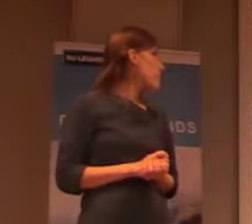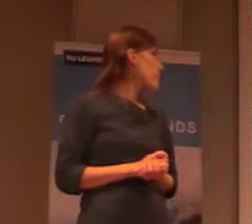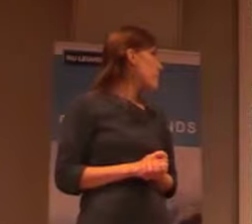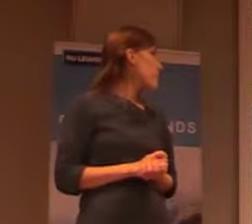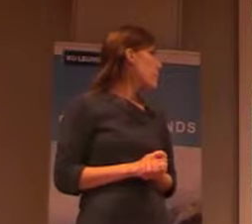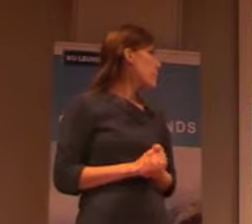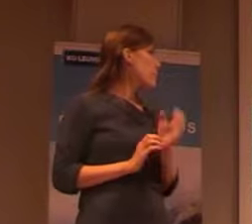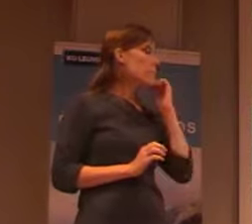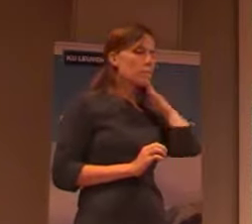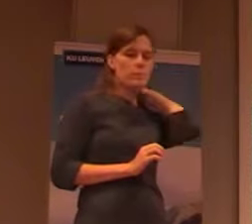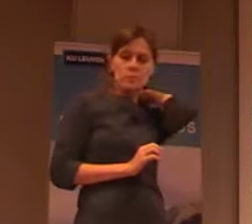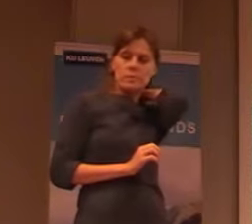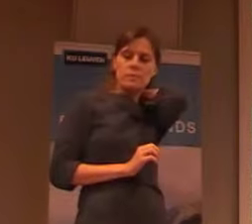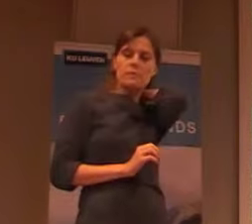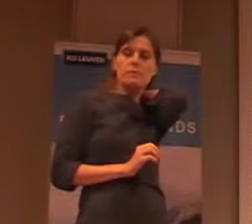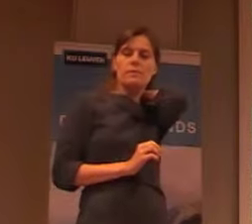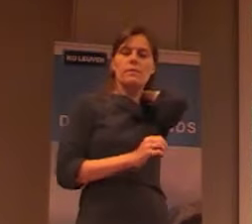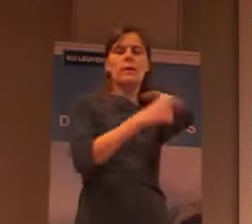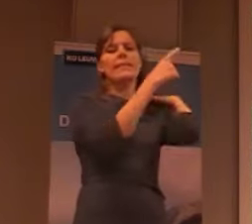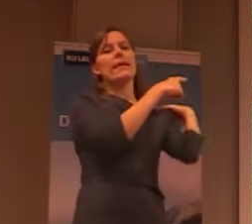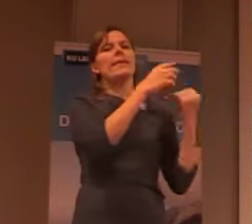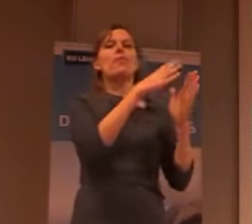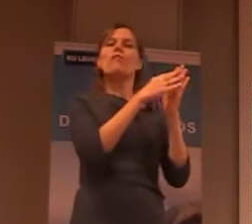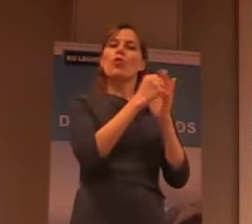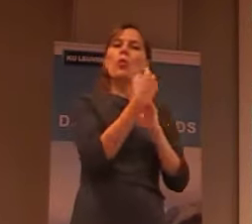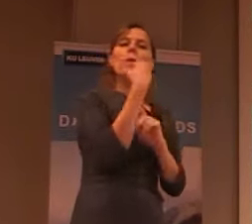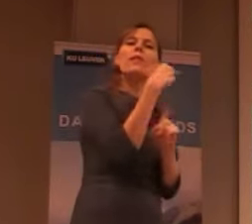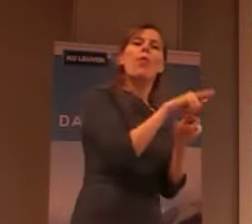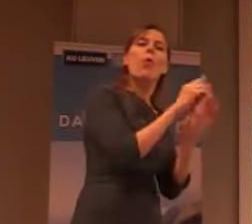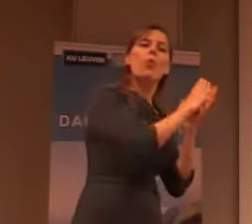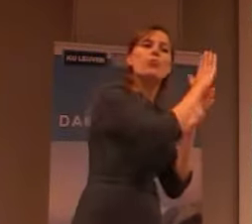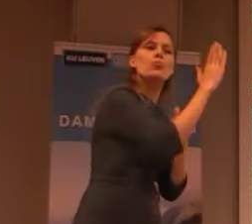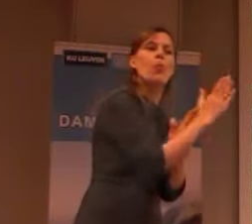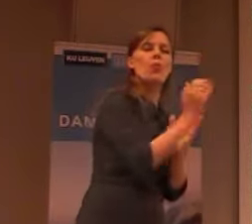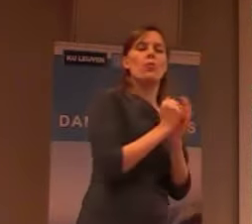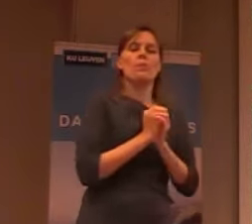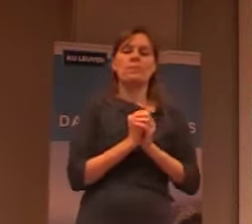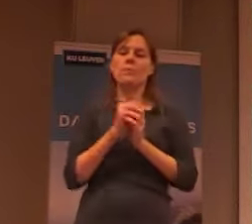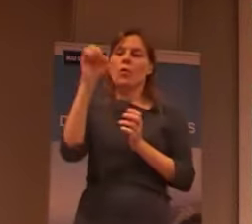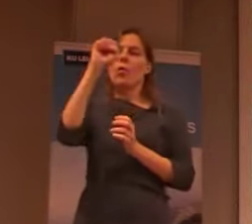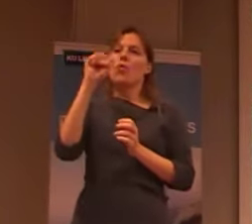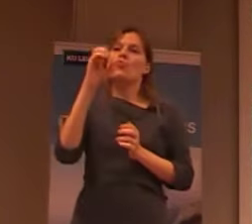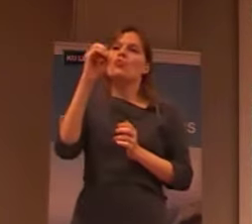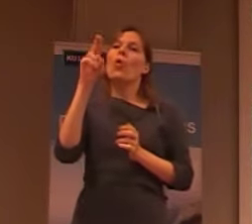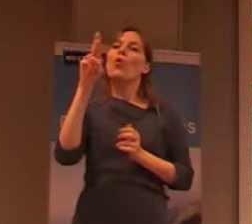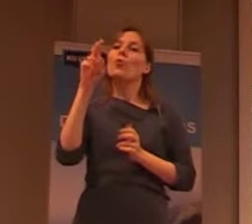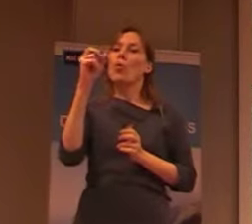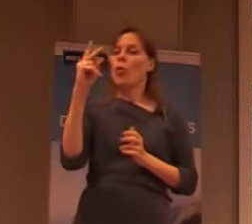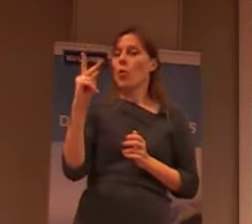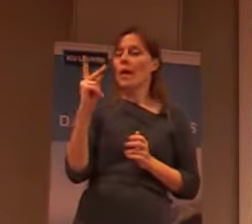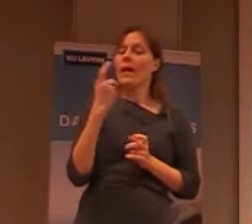ik wilde deze foto ook eens nemen. Ik zei al, op zorg eilanden werden mensen verplicht om te werken.